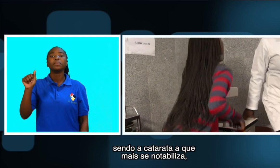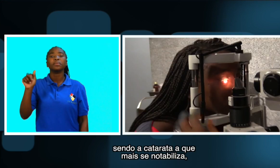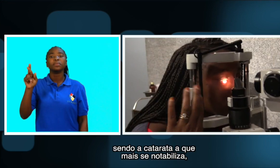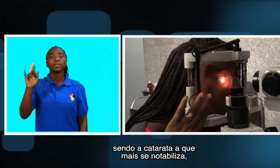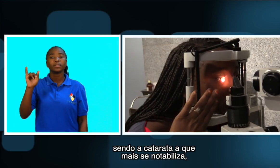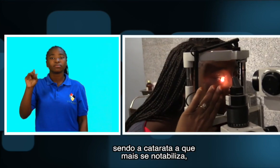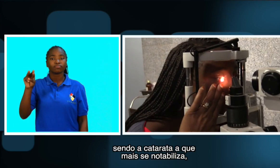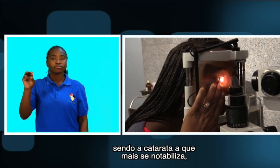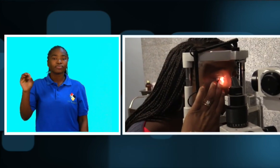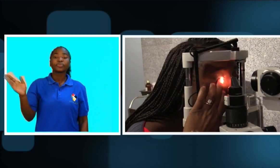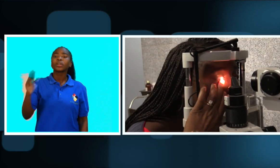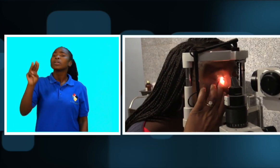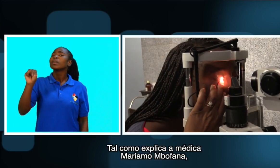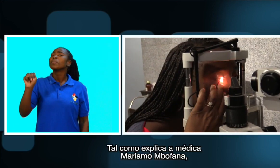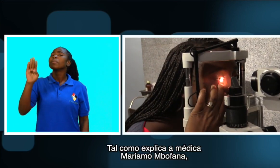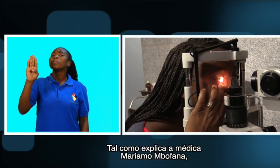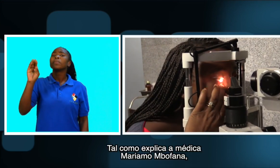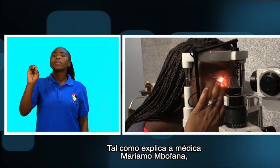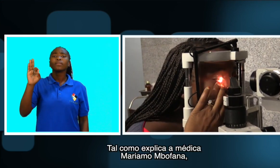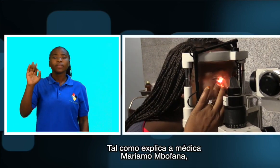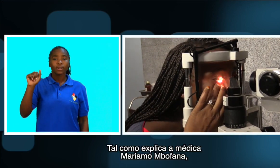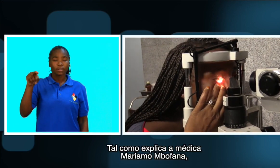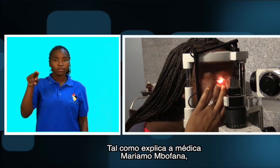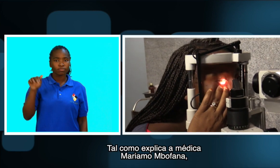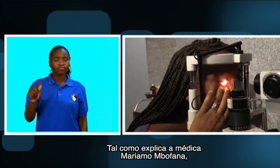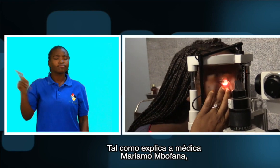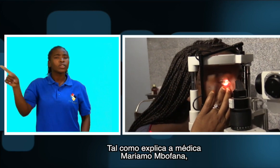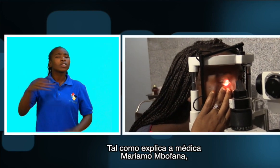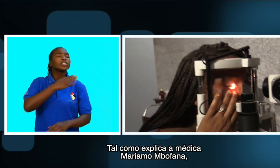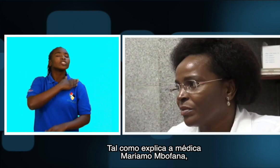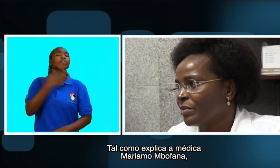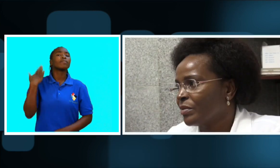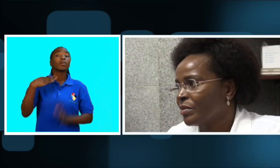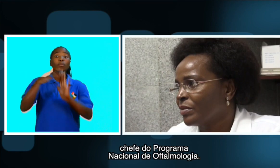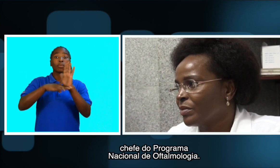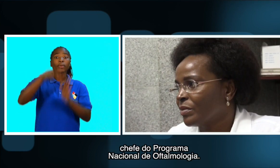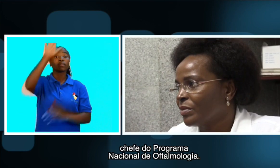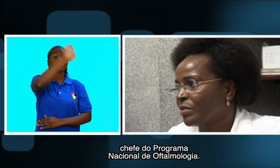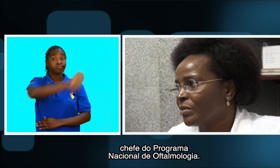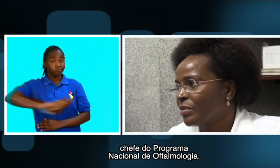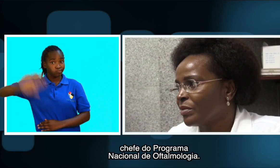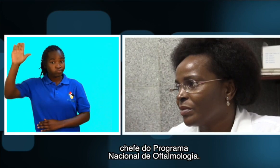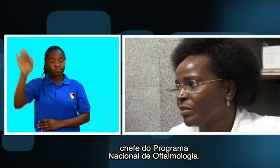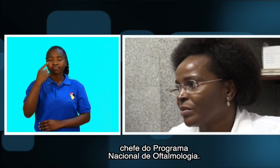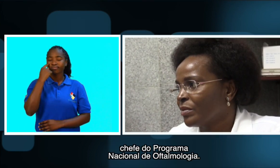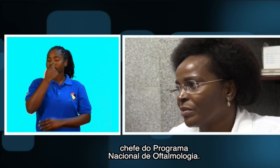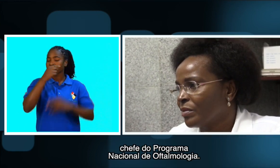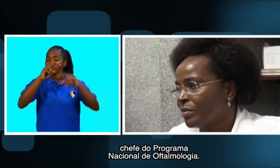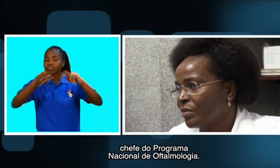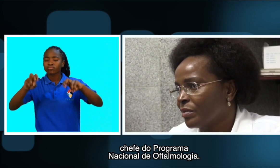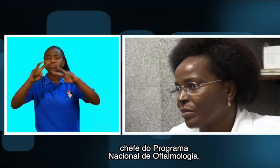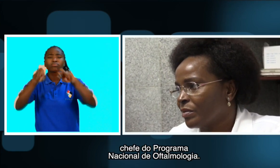notabiliza. Tal como explica a médica Maria Mumbofana, chefe do Programa Nacional de Oftalmologia.